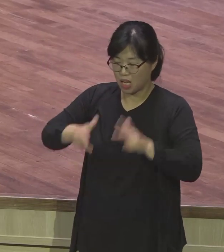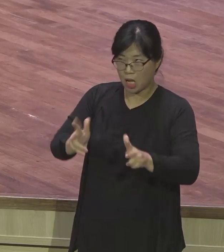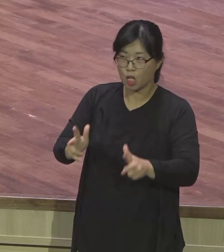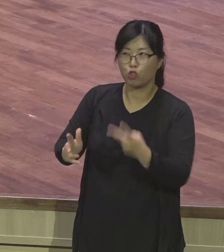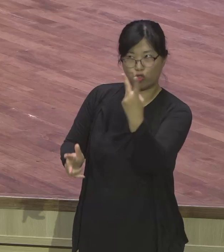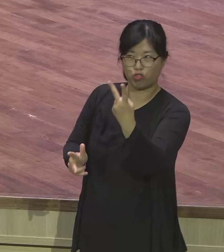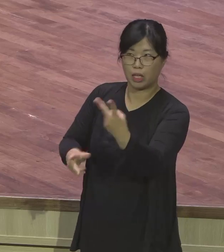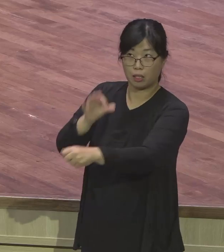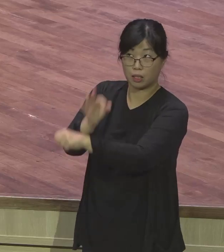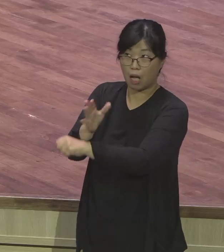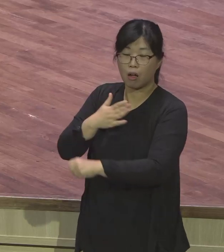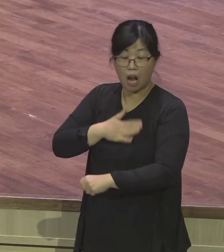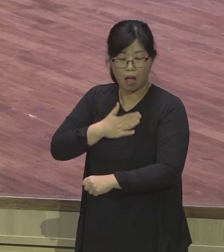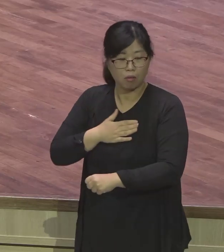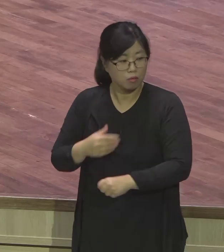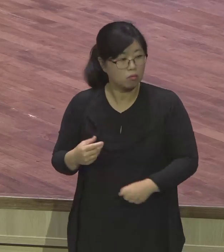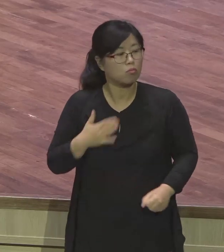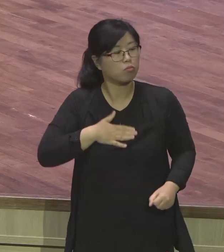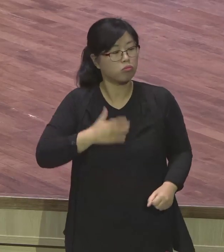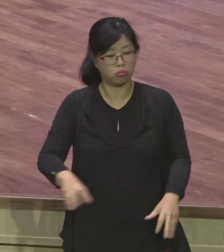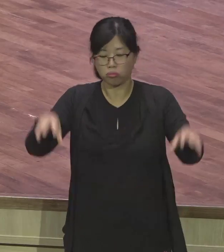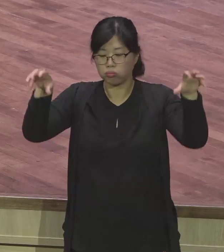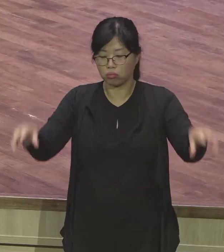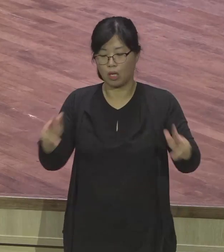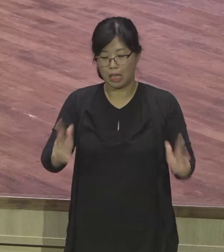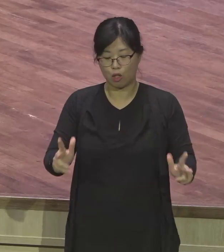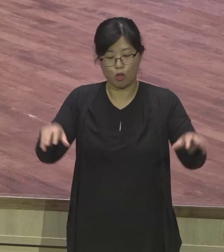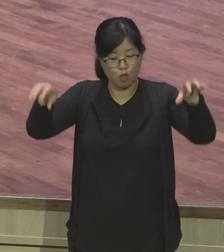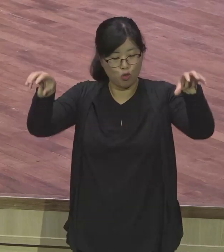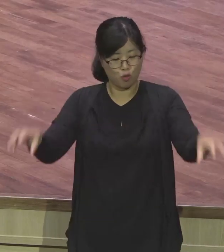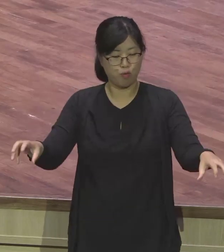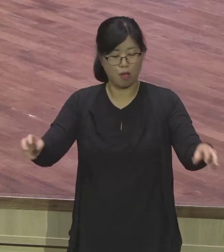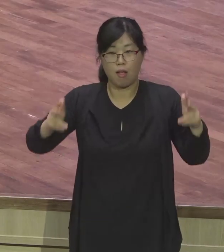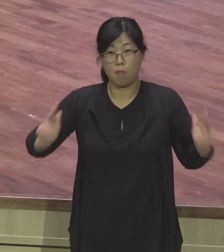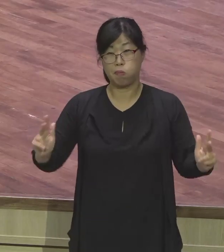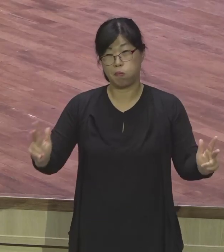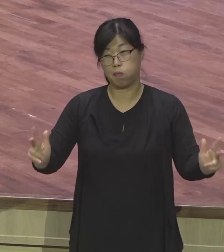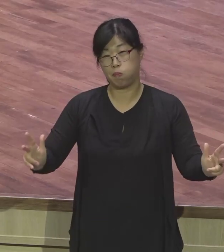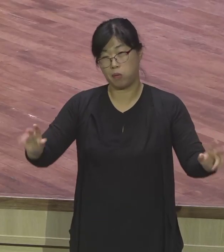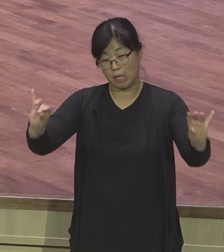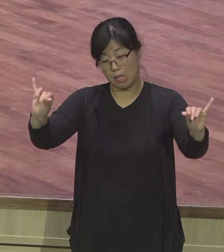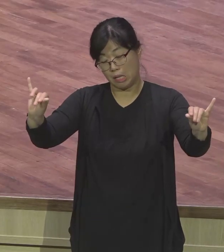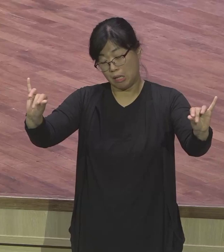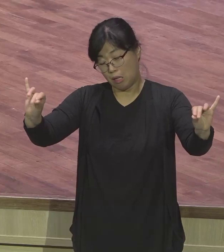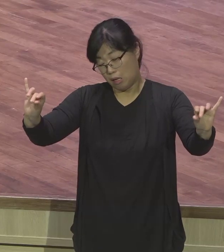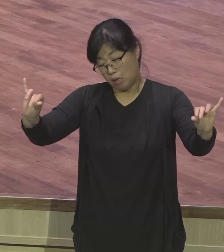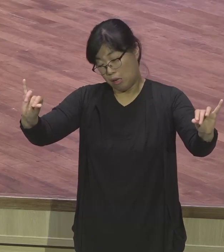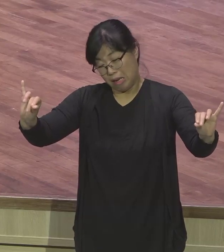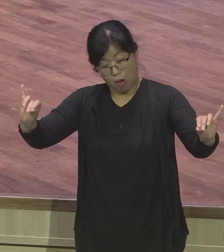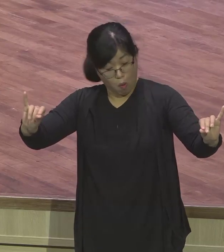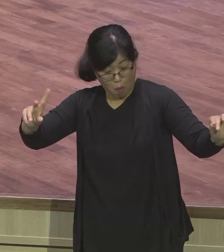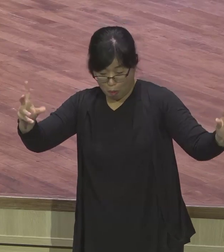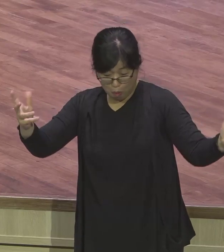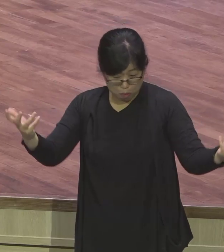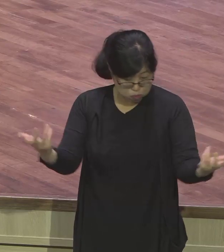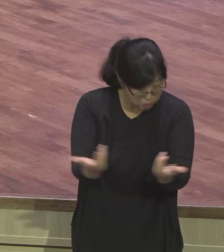난 몰라 그걸 다 마시고 몇 년을 뒹굴는데도 폐병을 안 죽은 게 기적이란 말이요. 하나님의 은혜지.